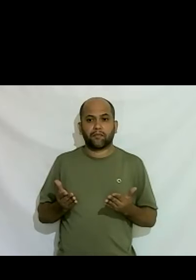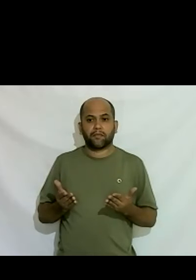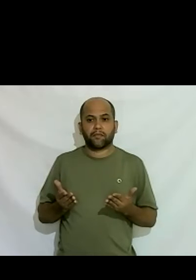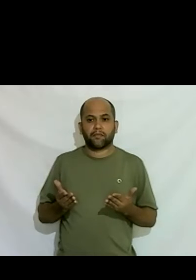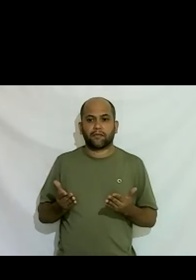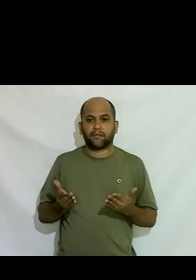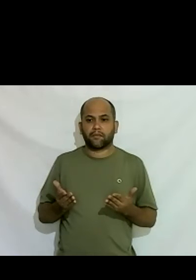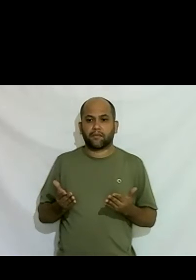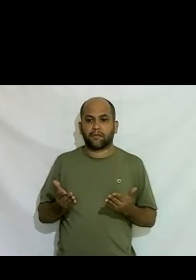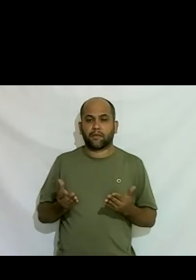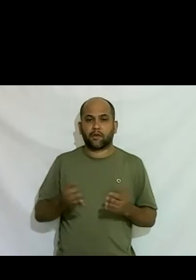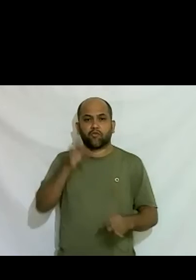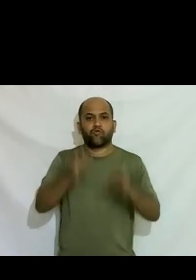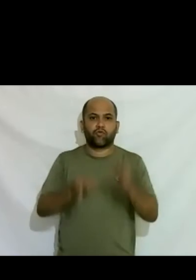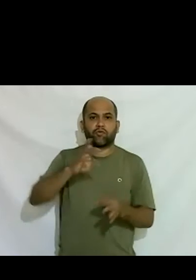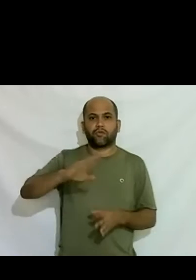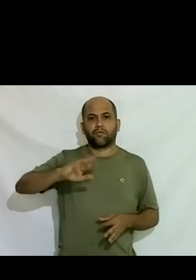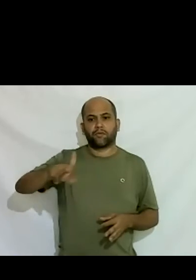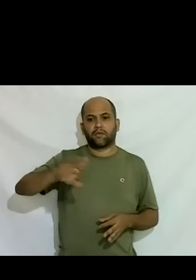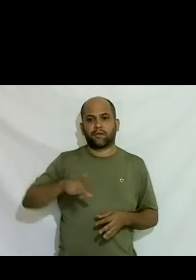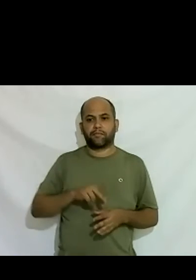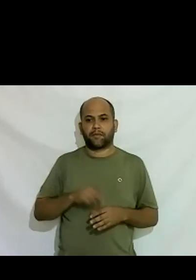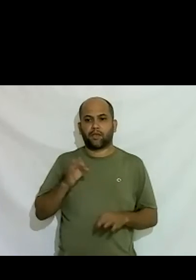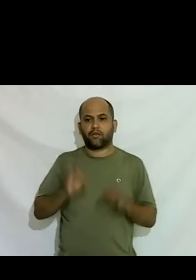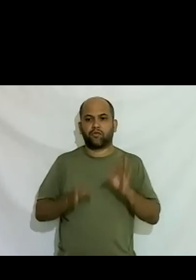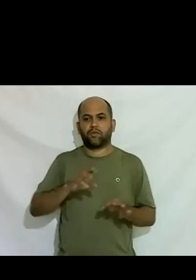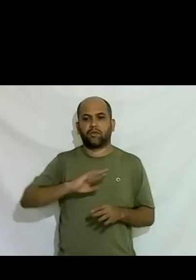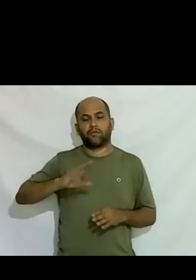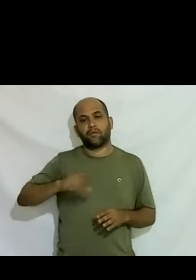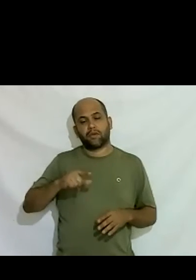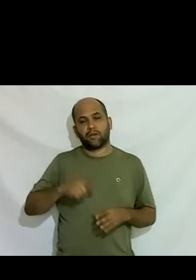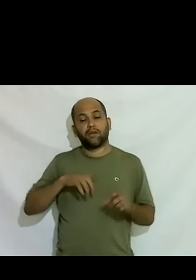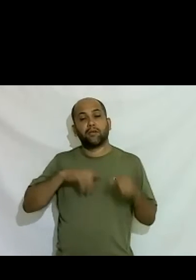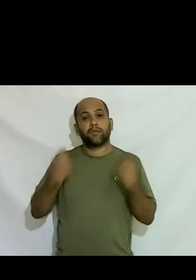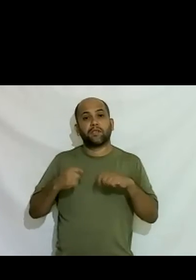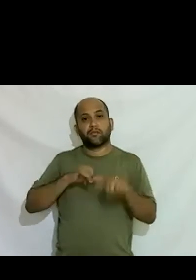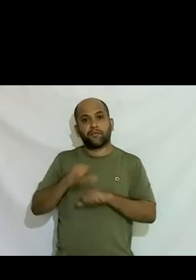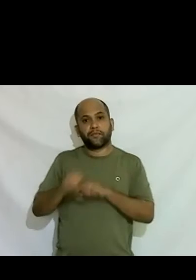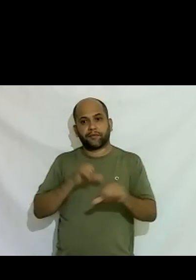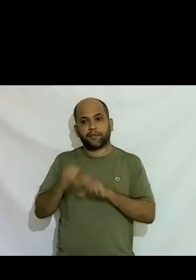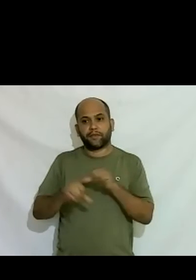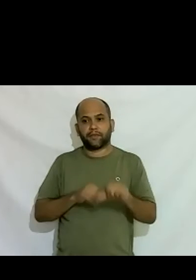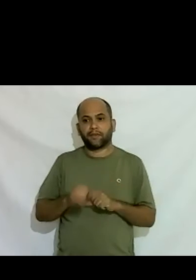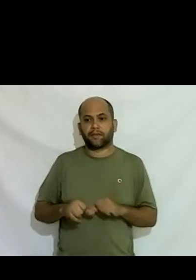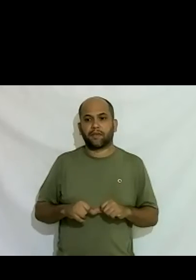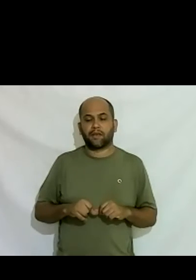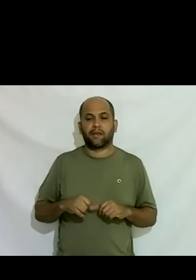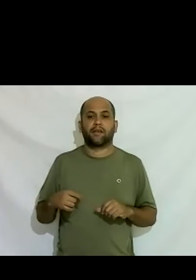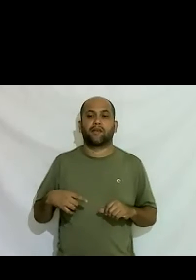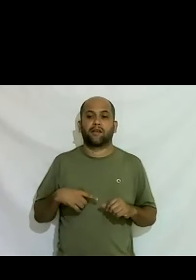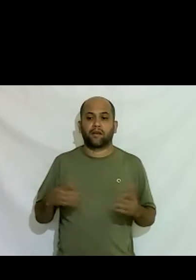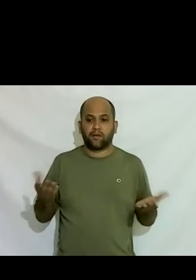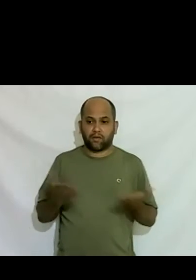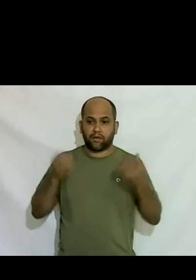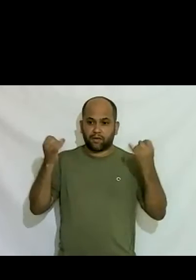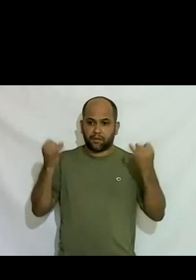não é justo isso não é justo não está certo a gente precisa mudar isso e recentemente e aí eu posso